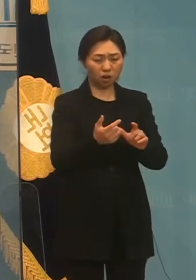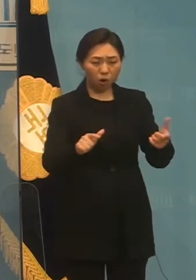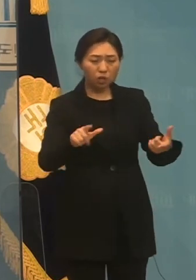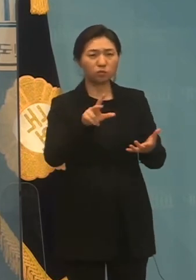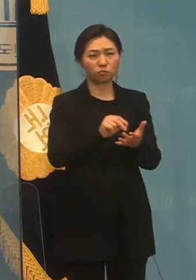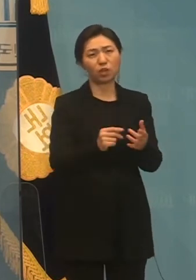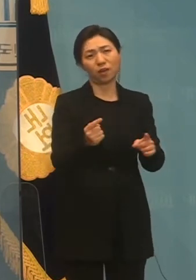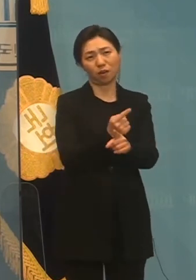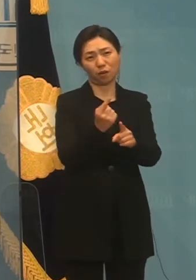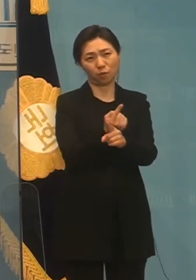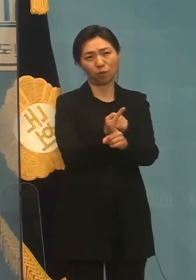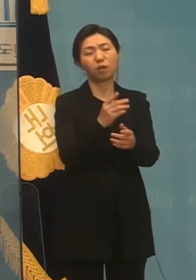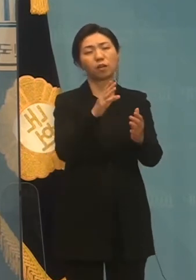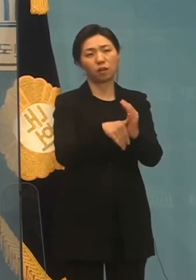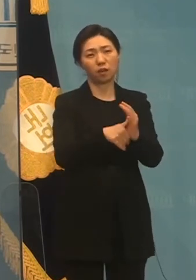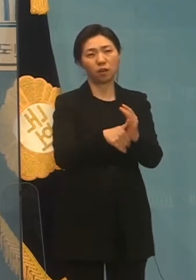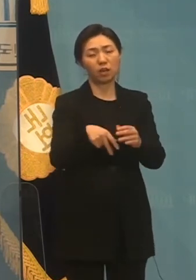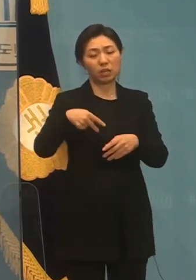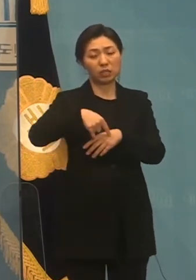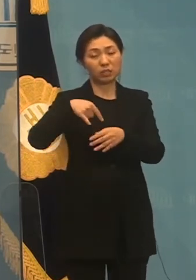함께할 것을 약속드렸습니다.